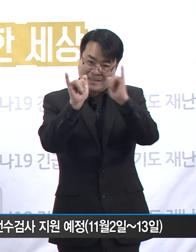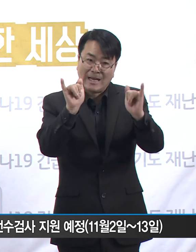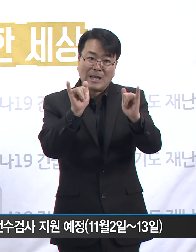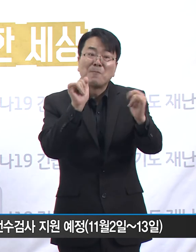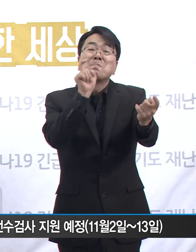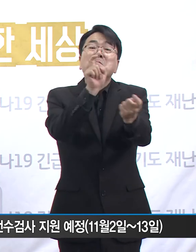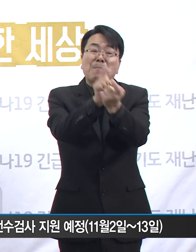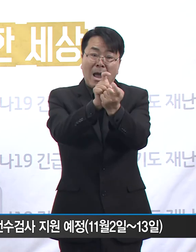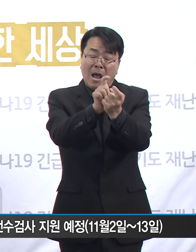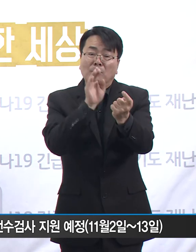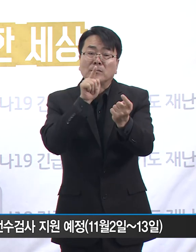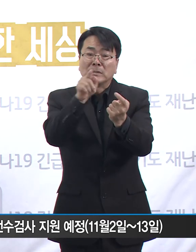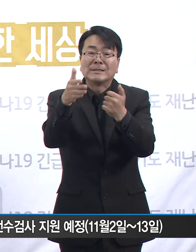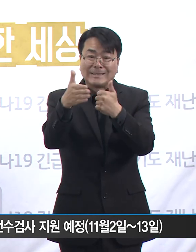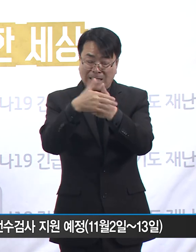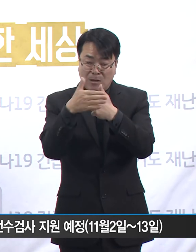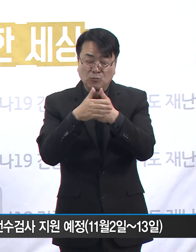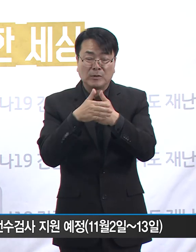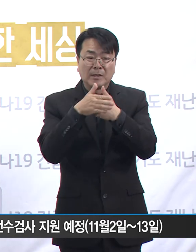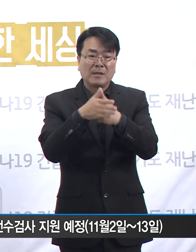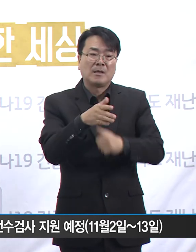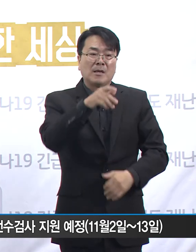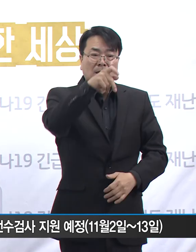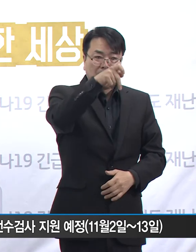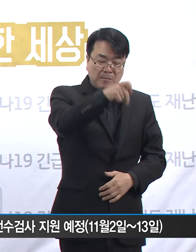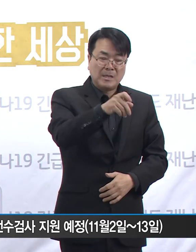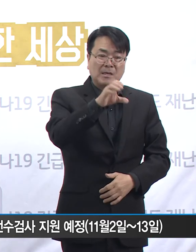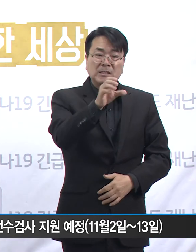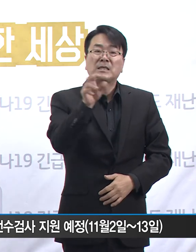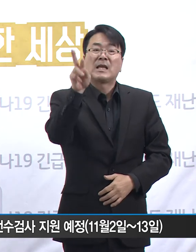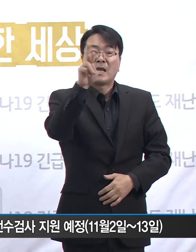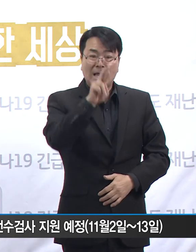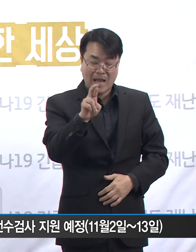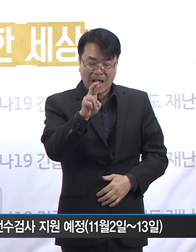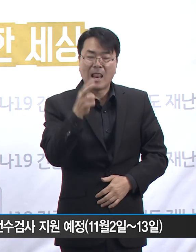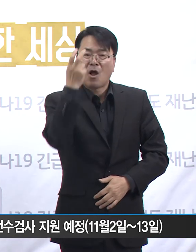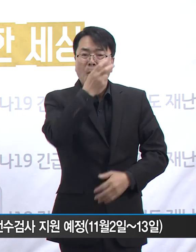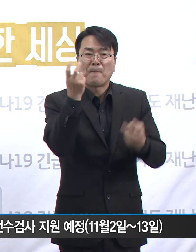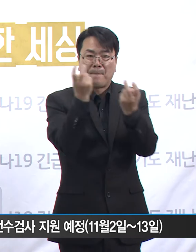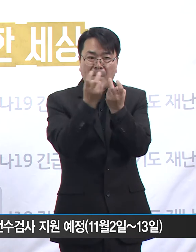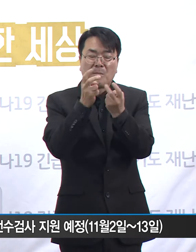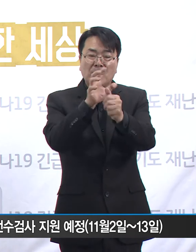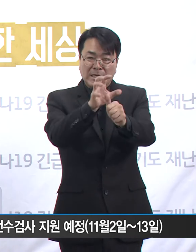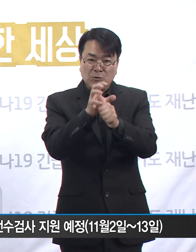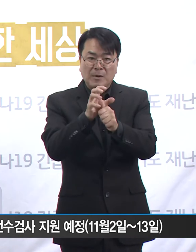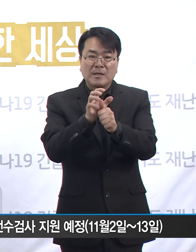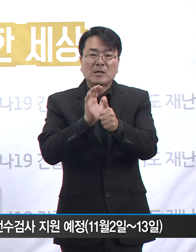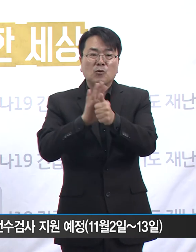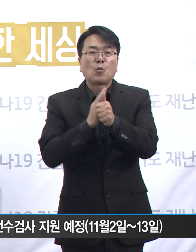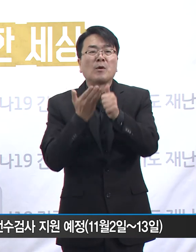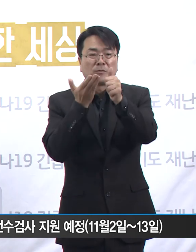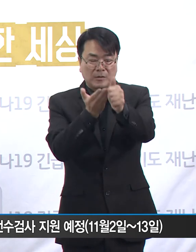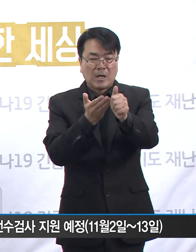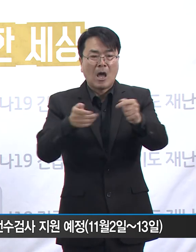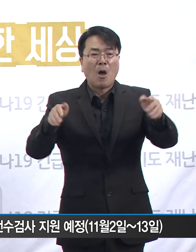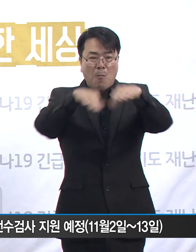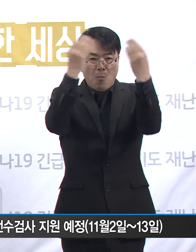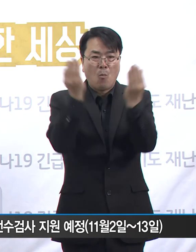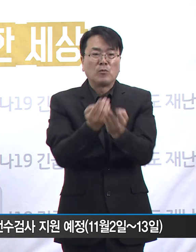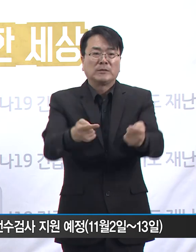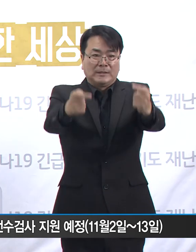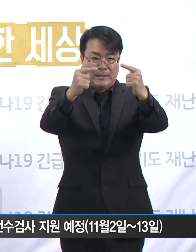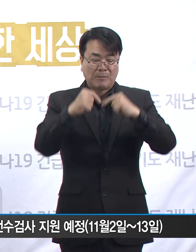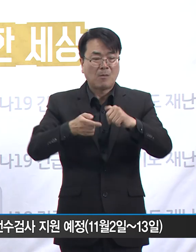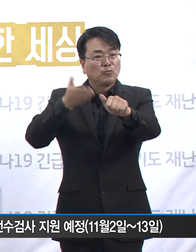경기도 보건환경연구원에서 PCR 풀링검사법으로 진행할 예정입니다. 또한 경기도에